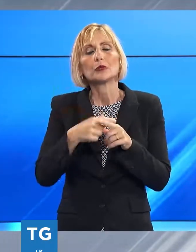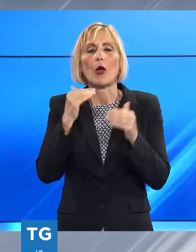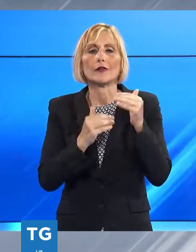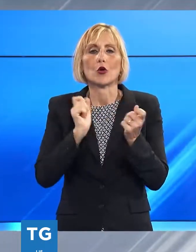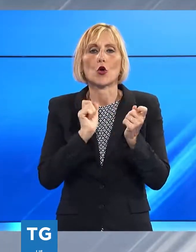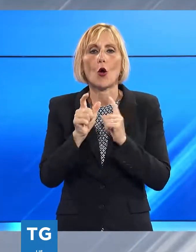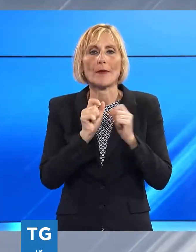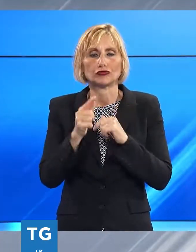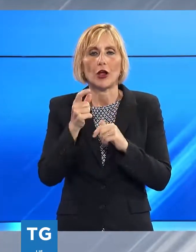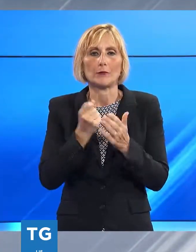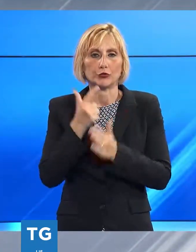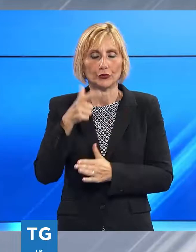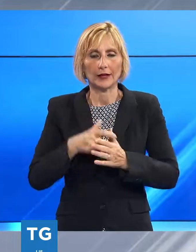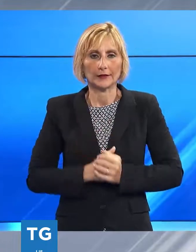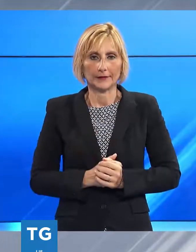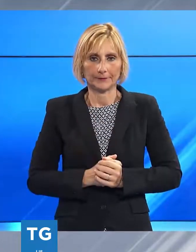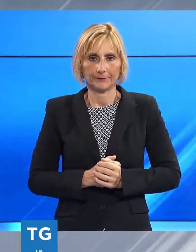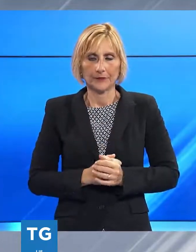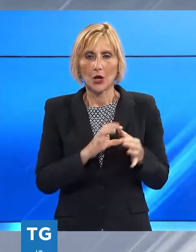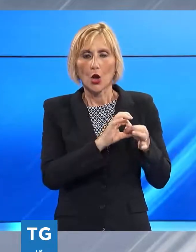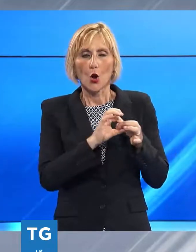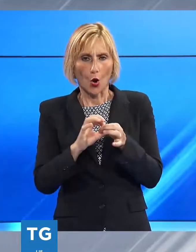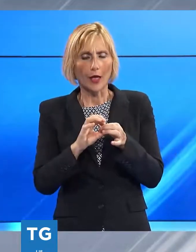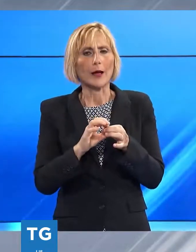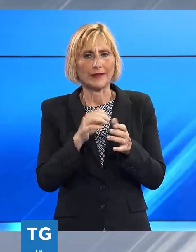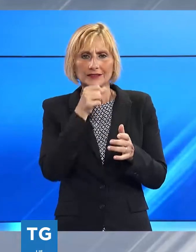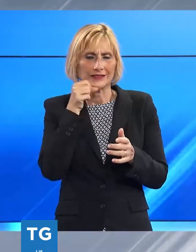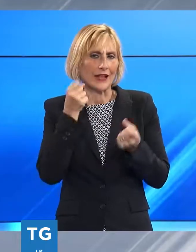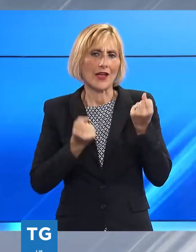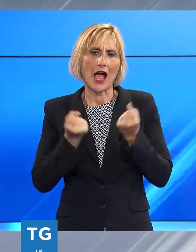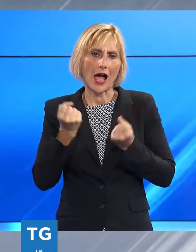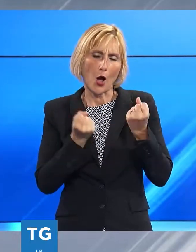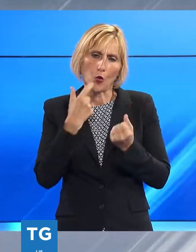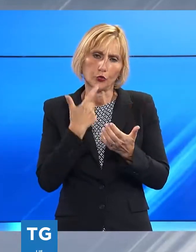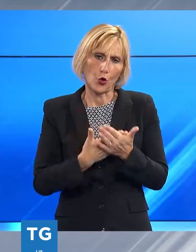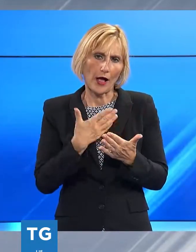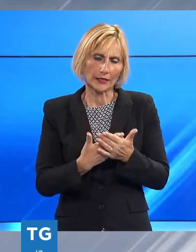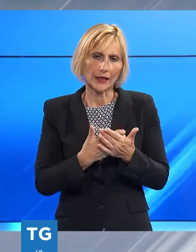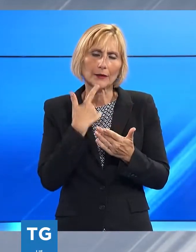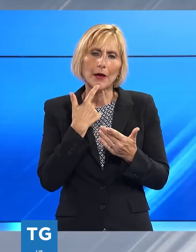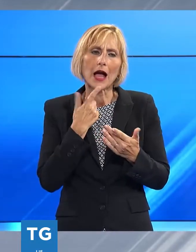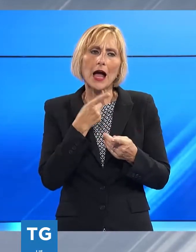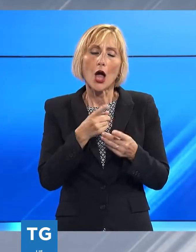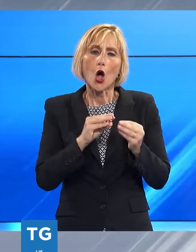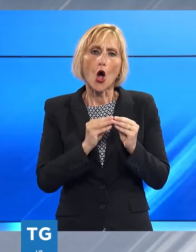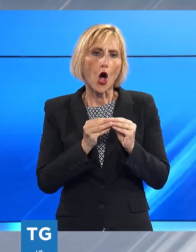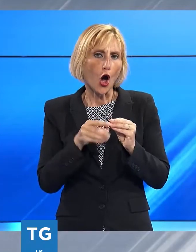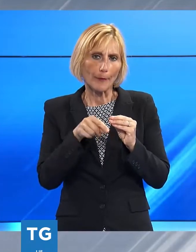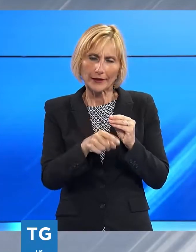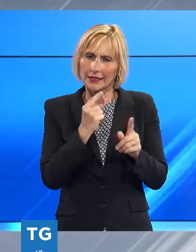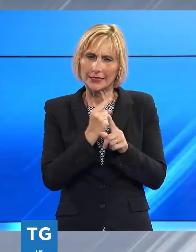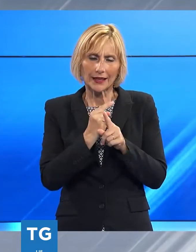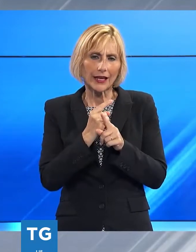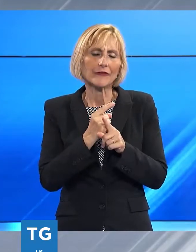questo collegamento seppur transitabile con auto adeguate è chiuso al transito l'opera dovrà essere terminata secondo le indicazioni dei vari